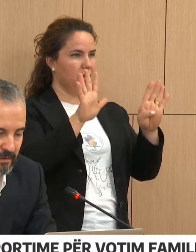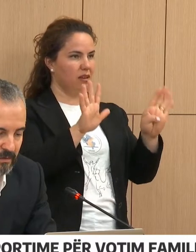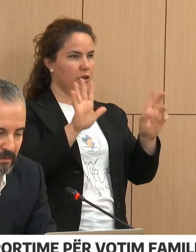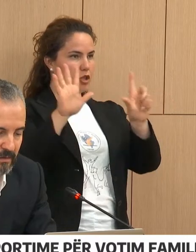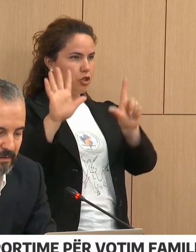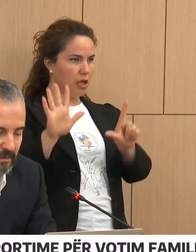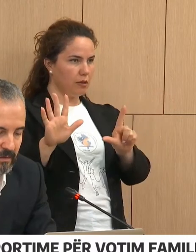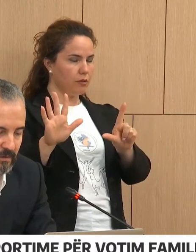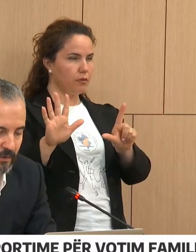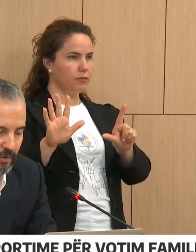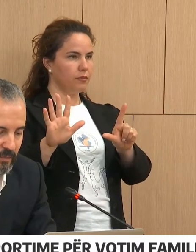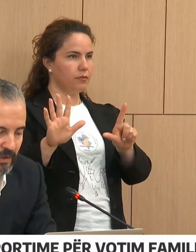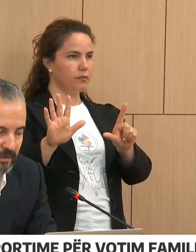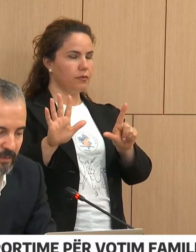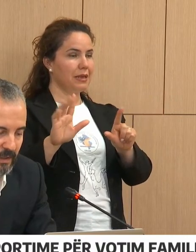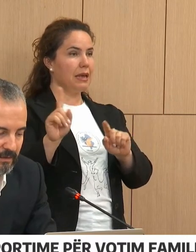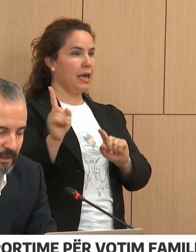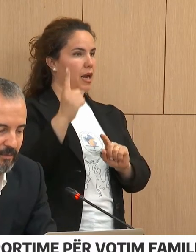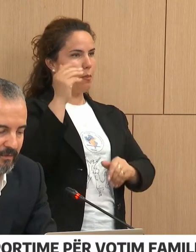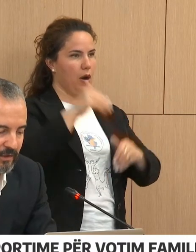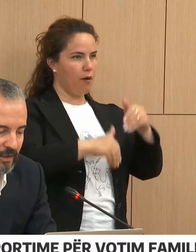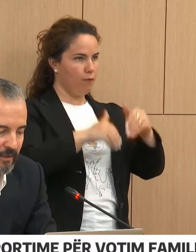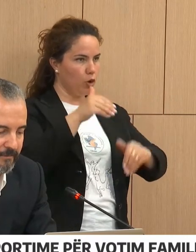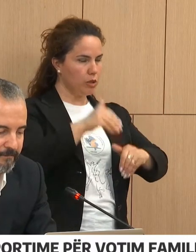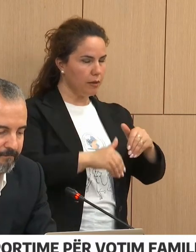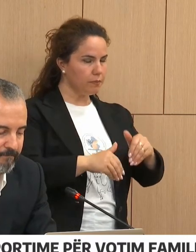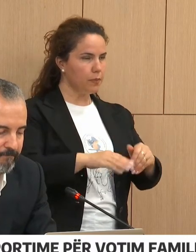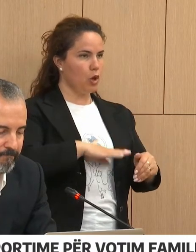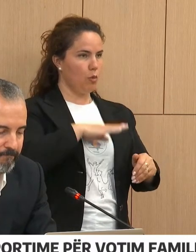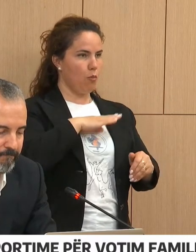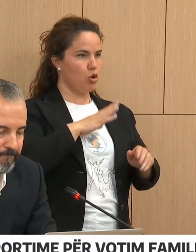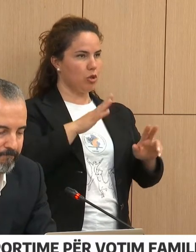që votojnë për herë të parë, 8.12.